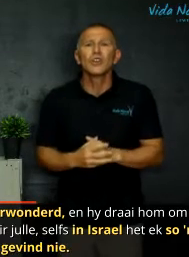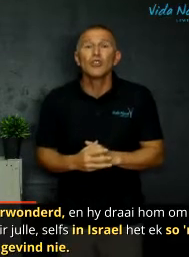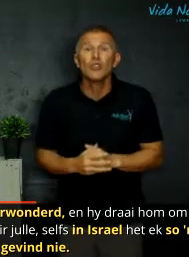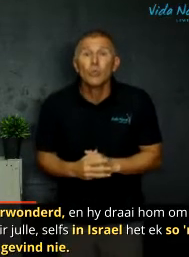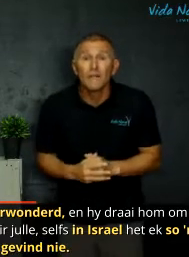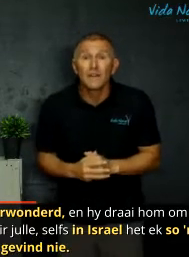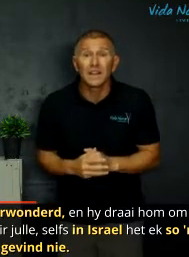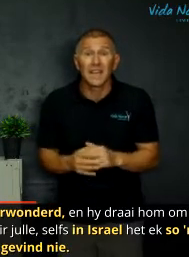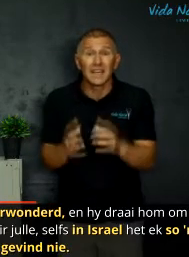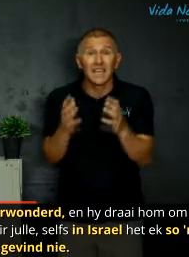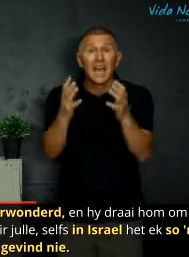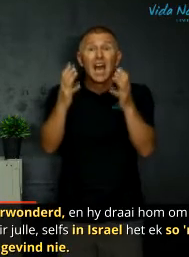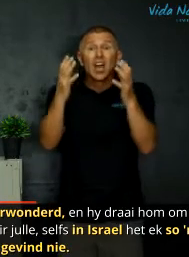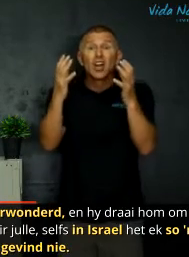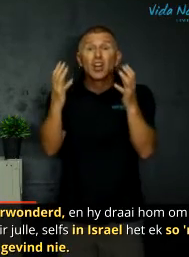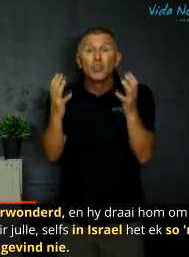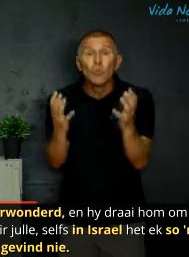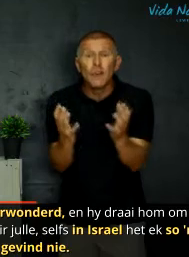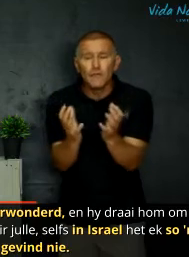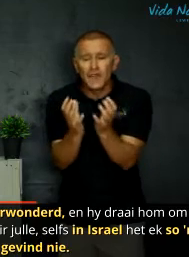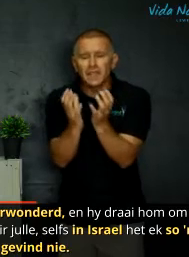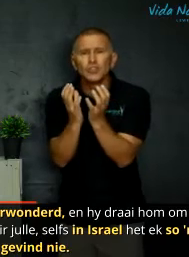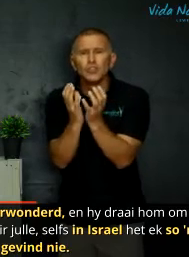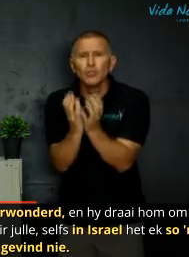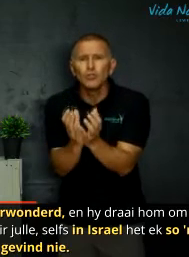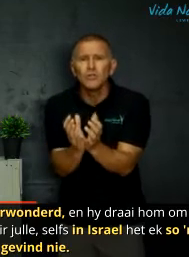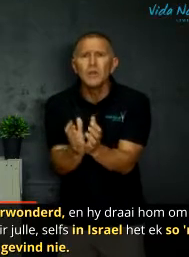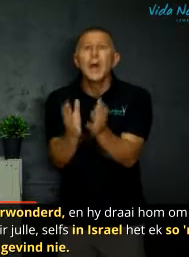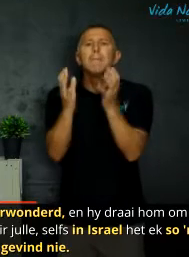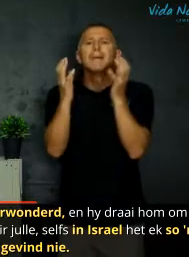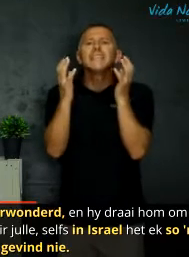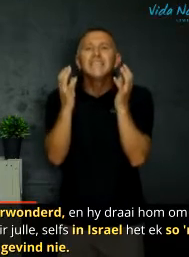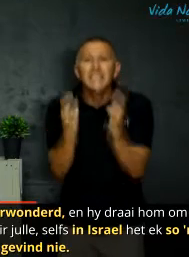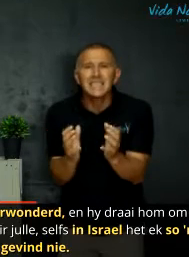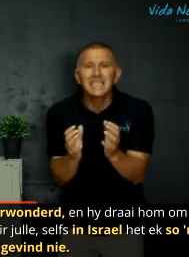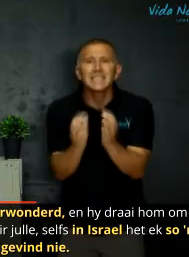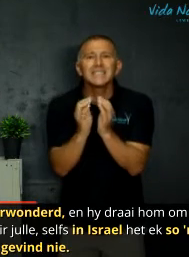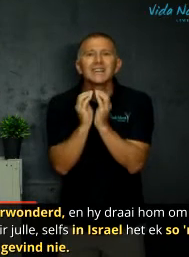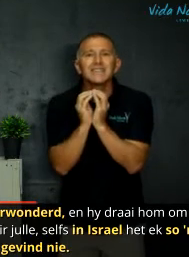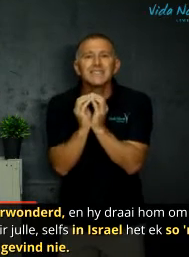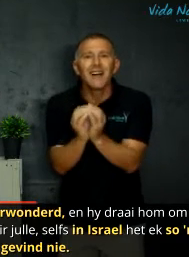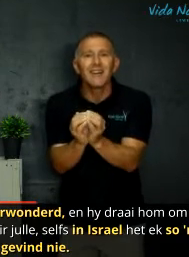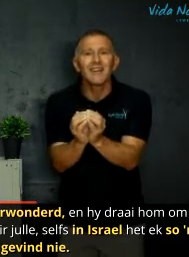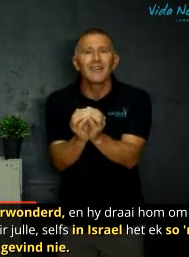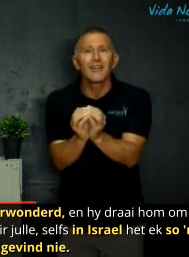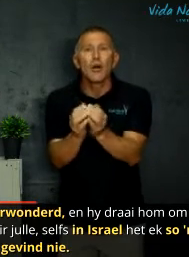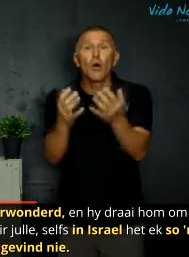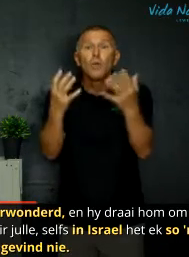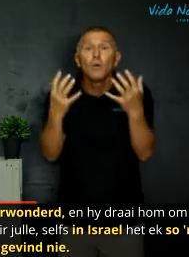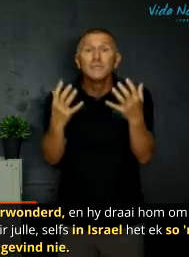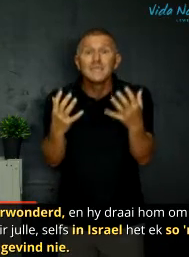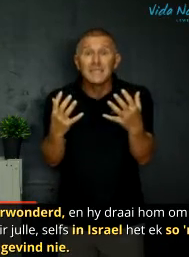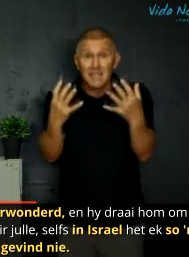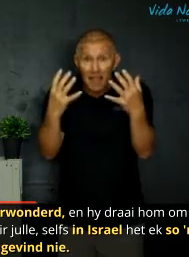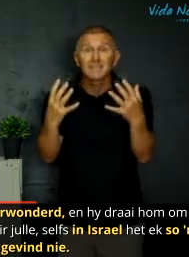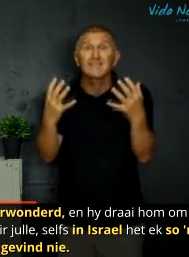geloof gekry nie geloof het te doen met Jesus gesag om om te sien as